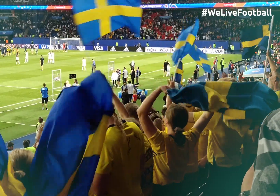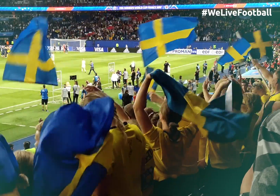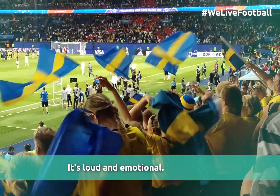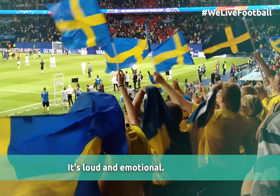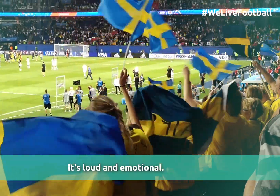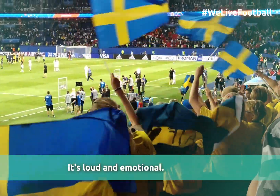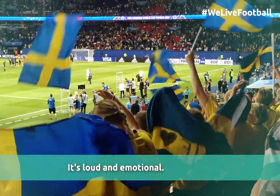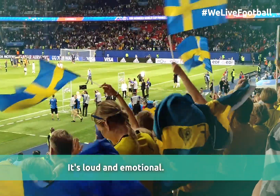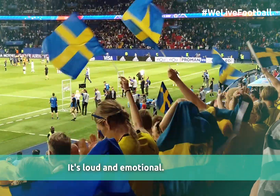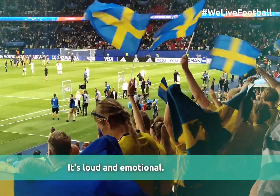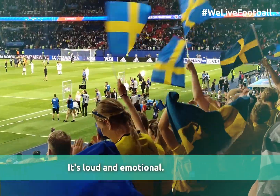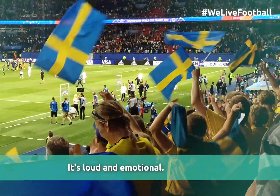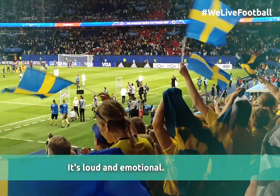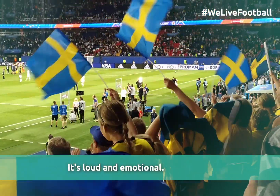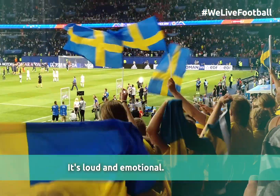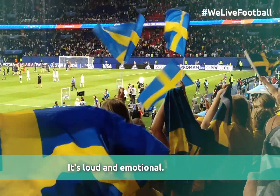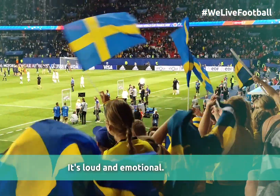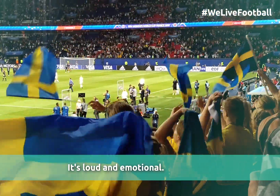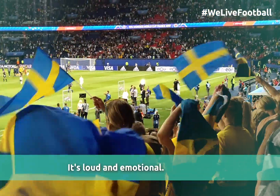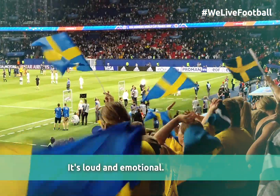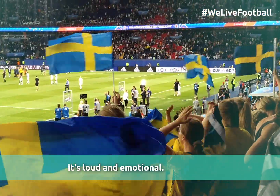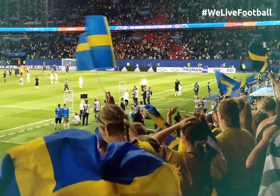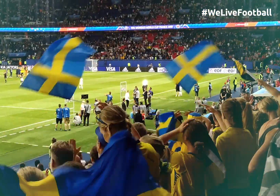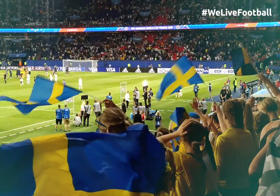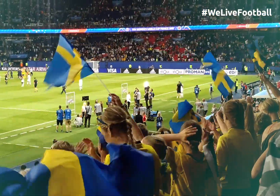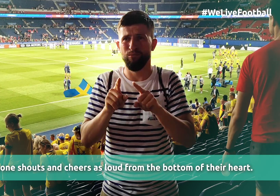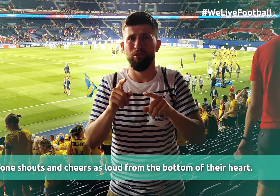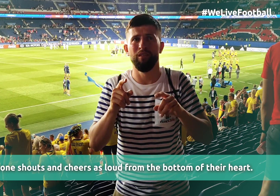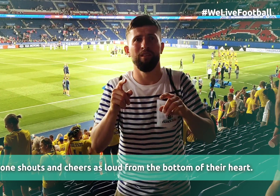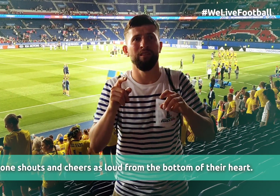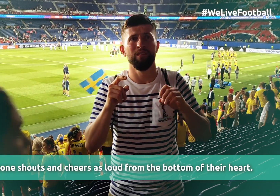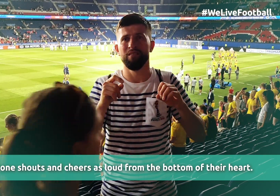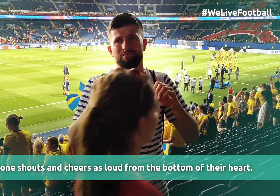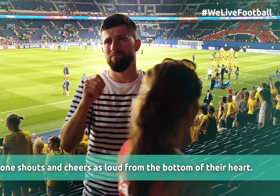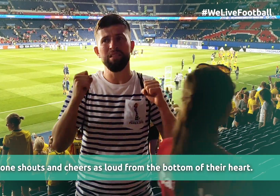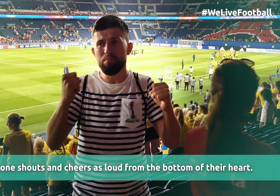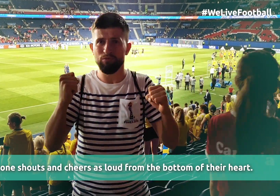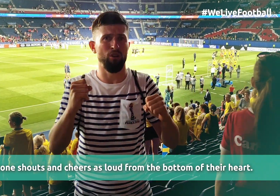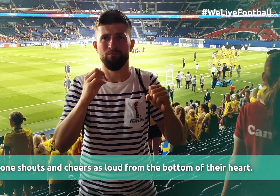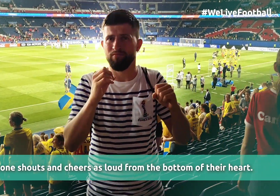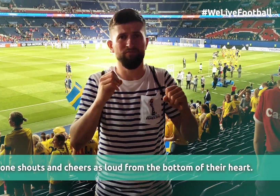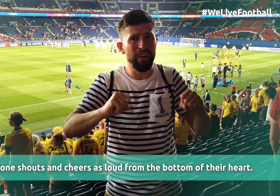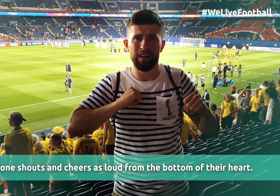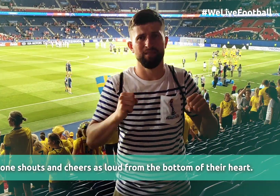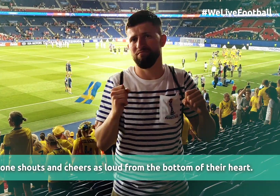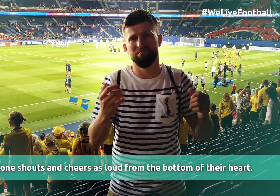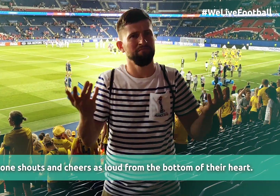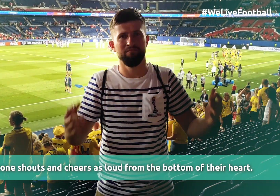Czyli głośno i emocjonalnie. Tu krzyczy się tak samo głośno, z całego serca.